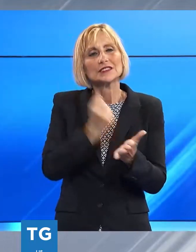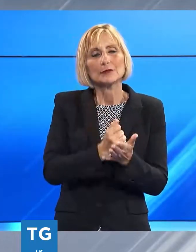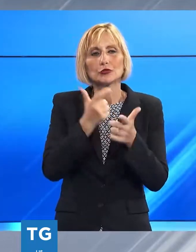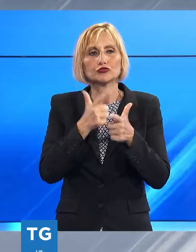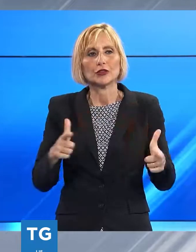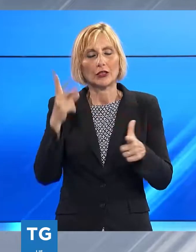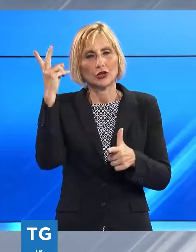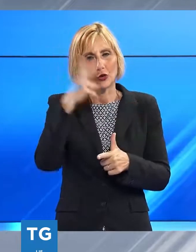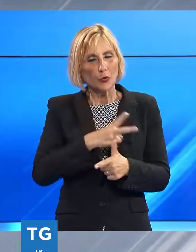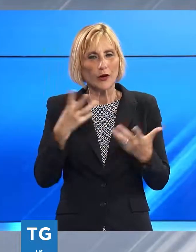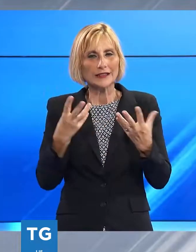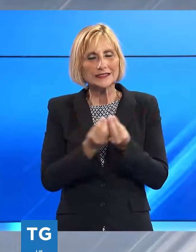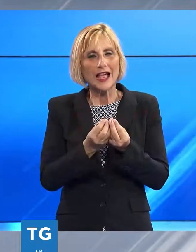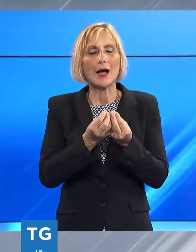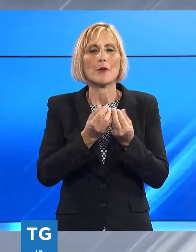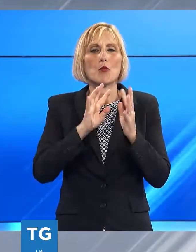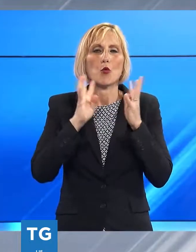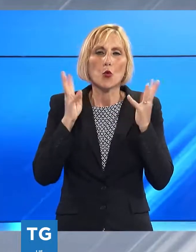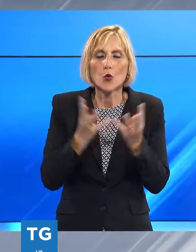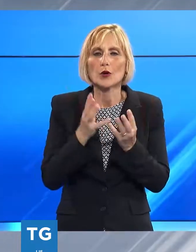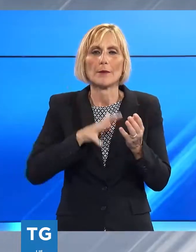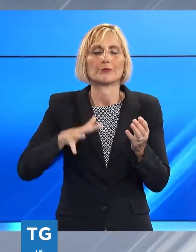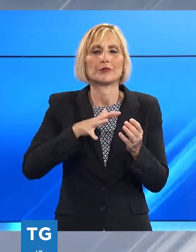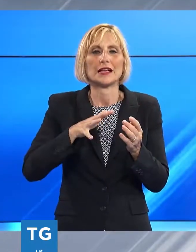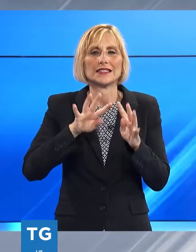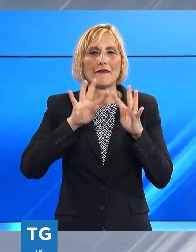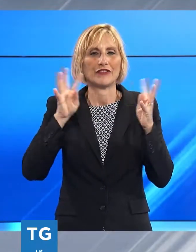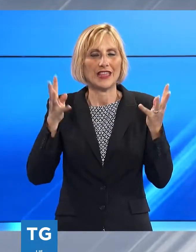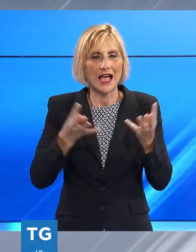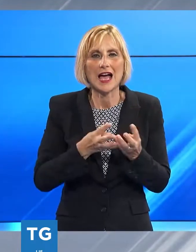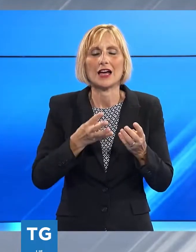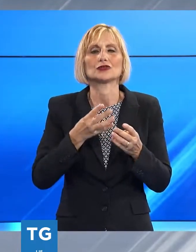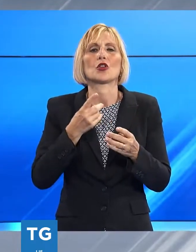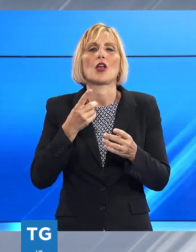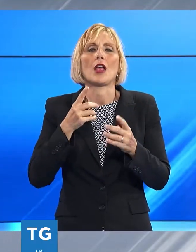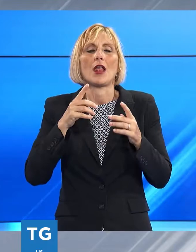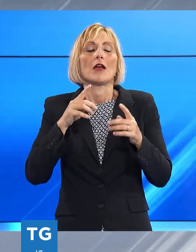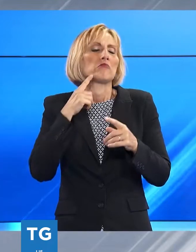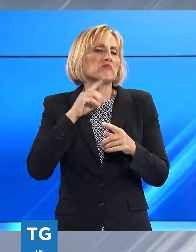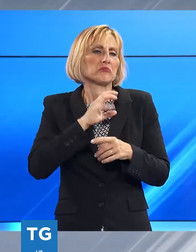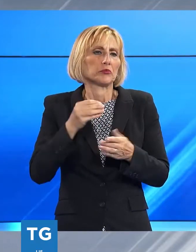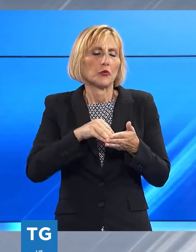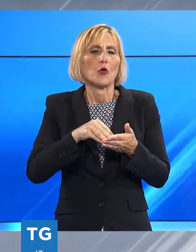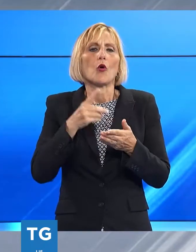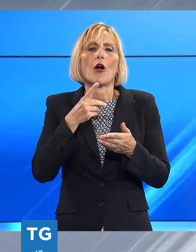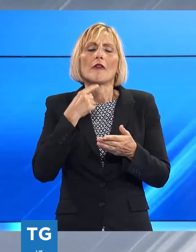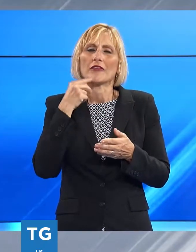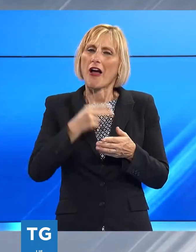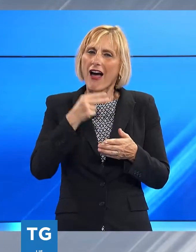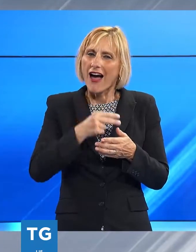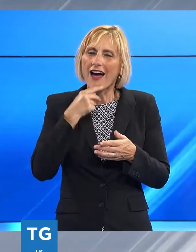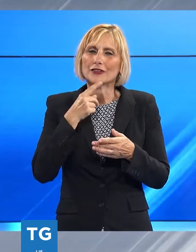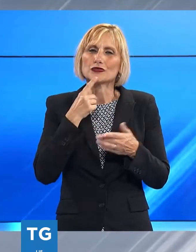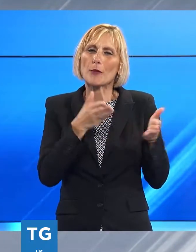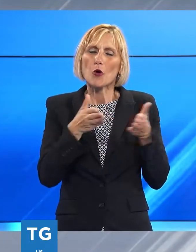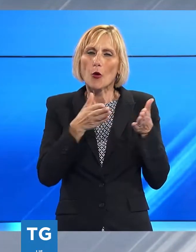mura, piazza anfiteatro, alle facciate del Duomo di San Michele da qualche anno Palazzo e Giardino ospitano momenti musicali e incontri